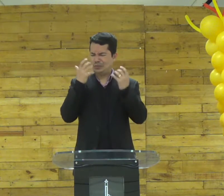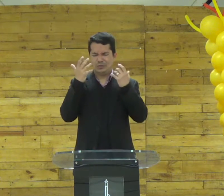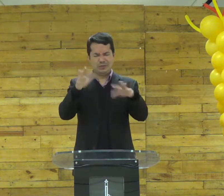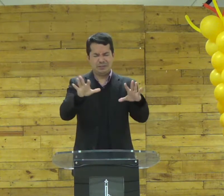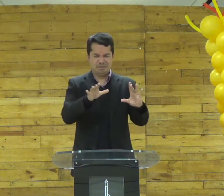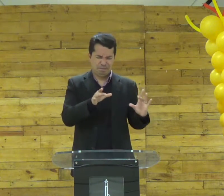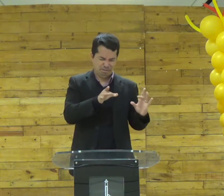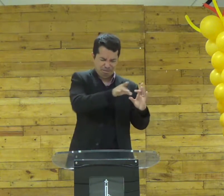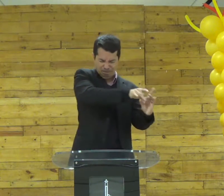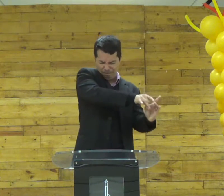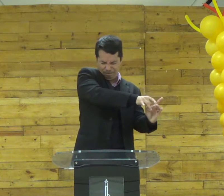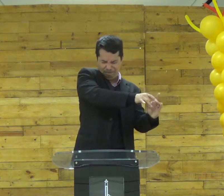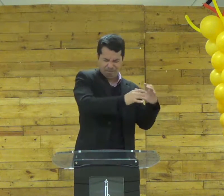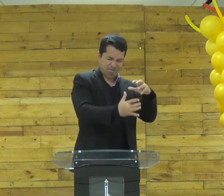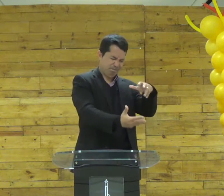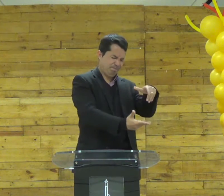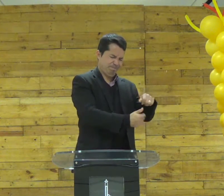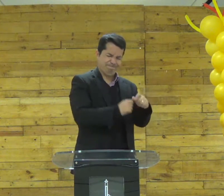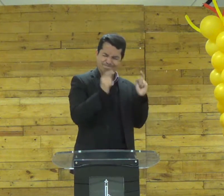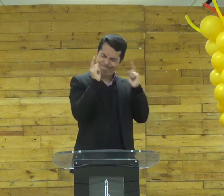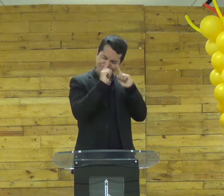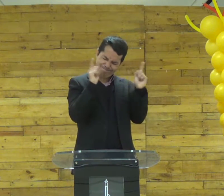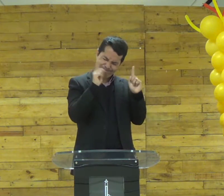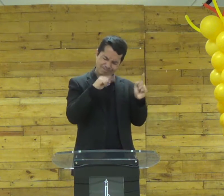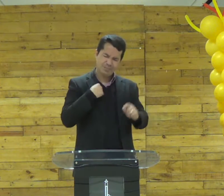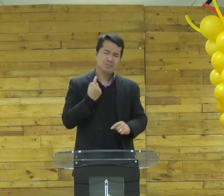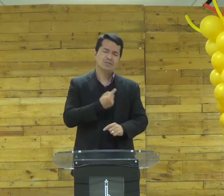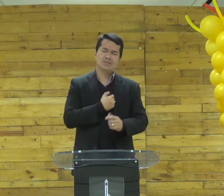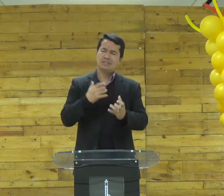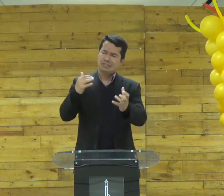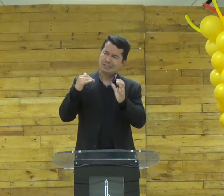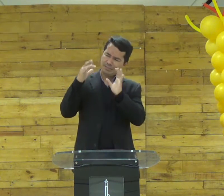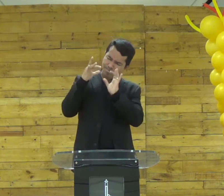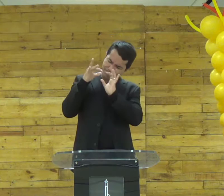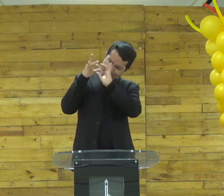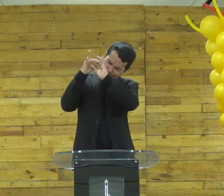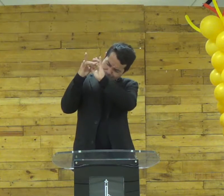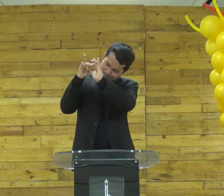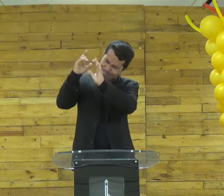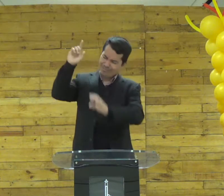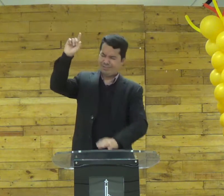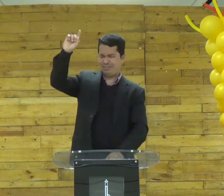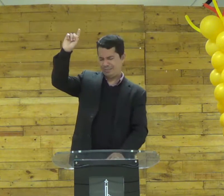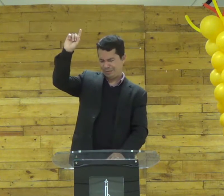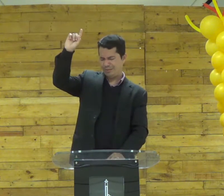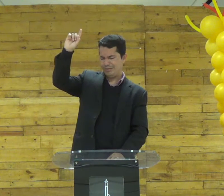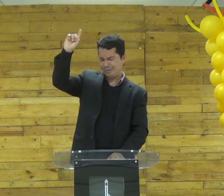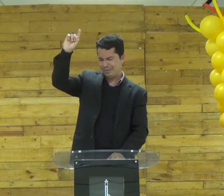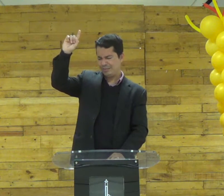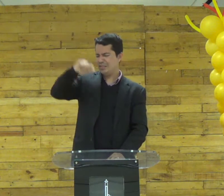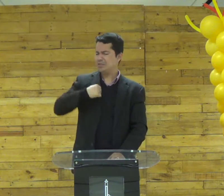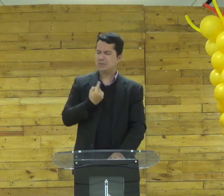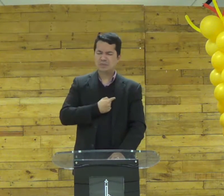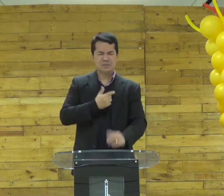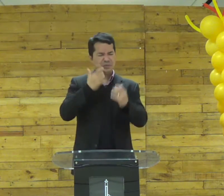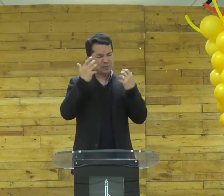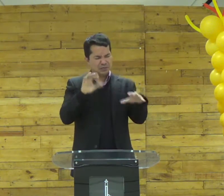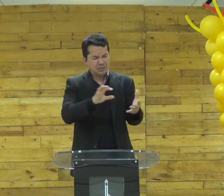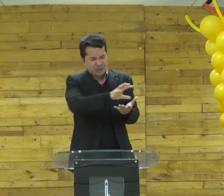nós não queremos estar ligados com o mundo com as coisas do mundo nós queremos estar ligados com Deus nós não